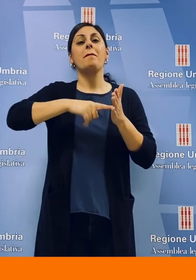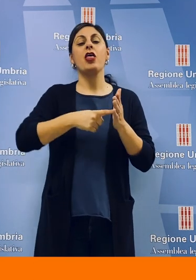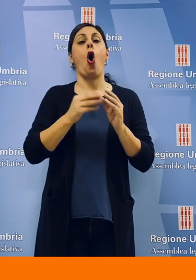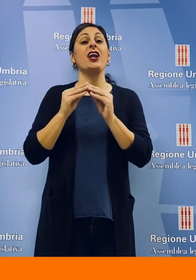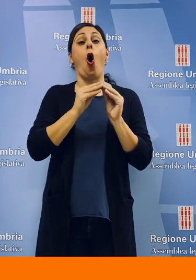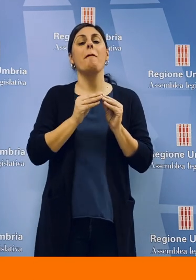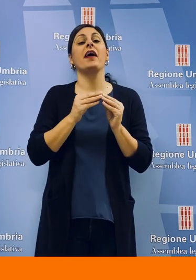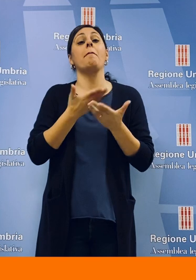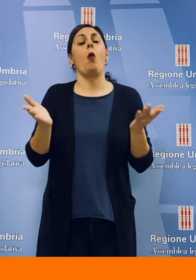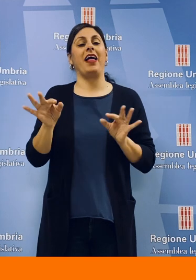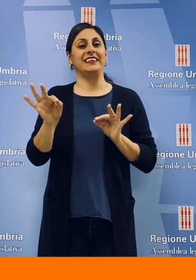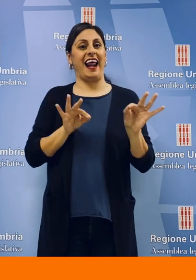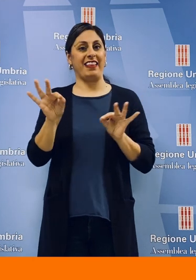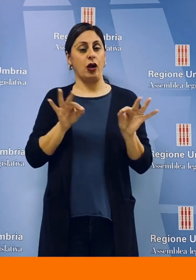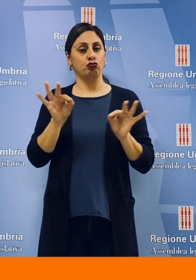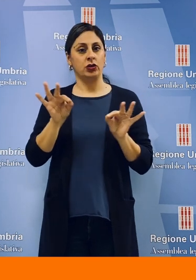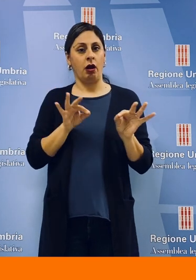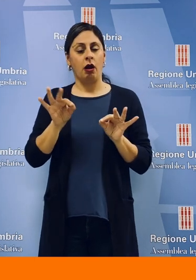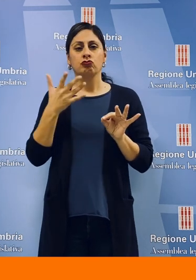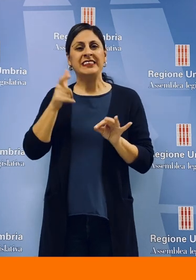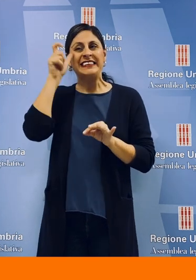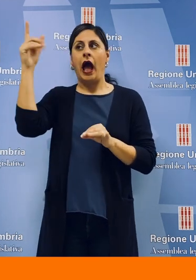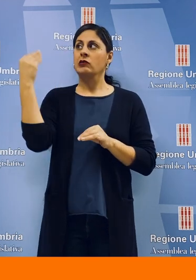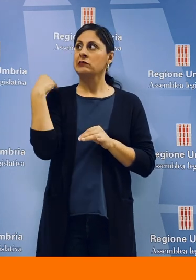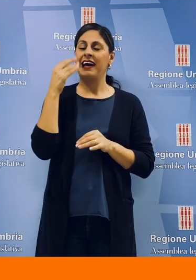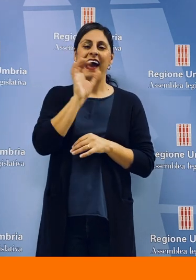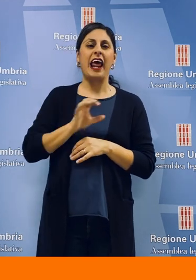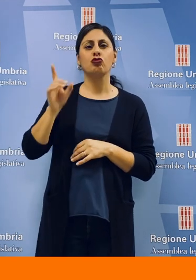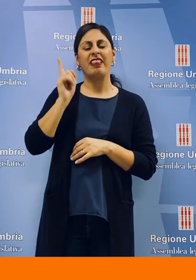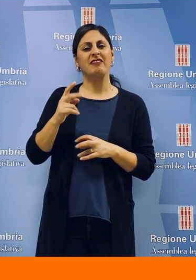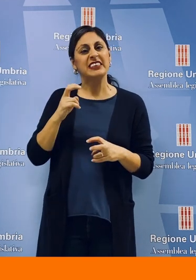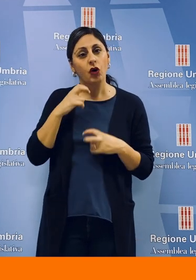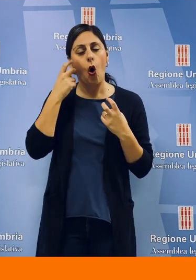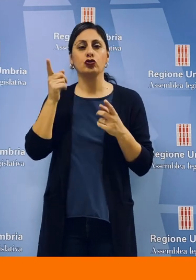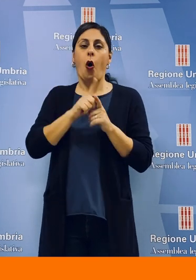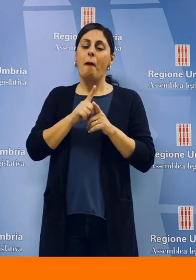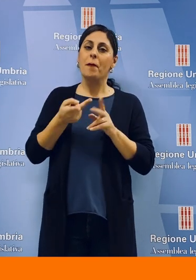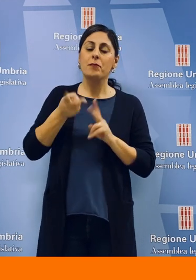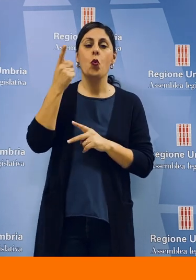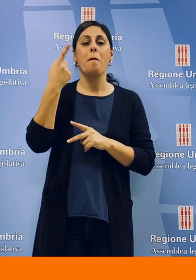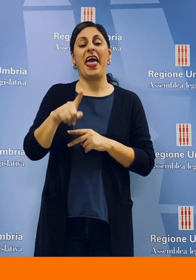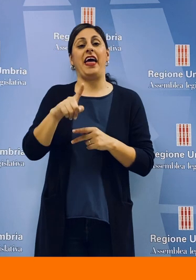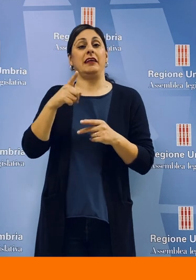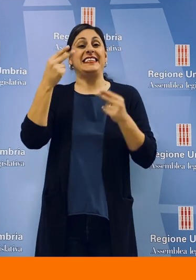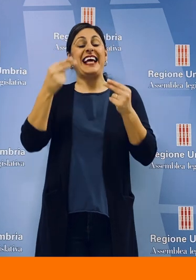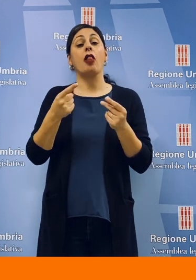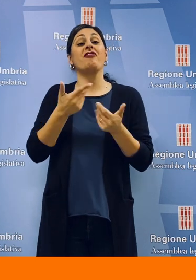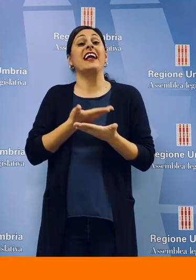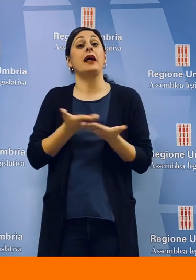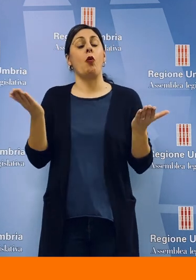opere pubbliche strategiche. Nonostante lo Stato chieda a tutte le Regioni un ulteriore contributo ai saldi di finanza pubblica, per il quarto